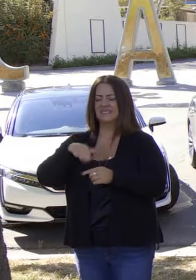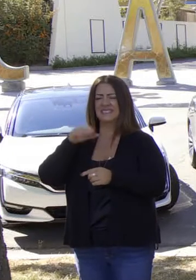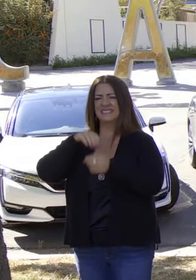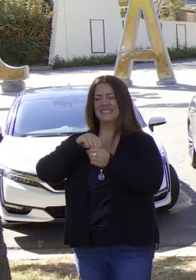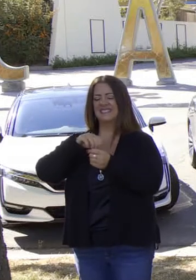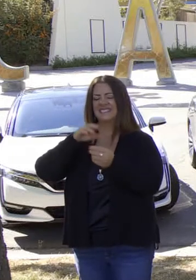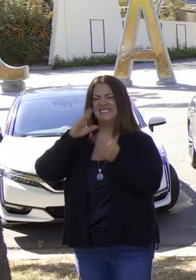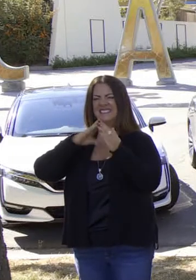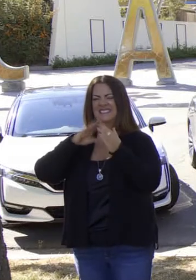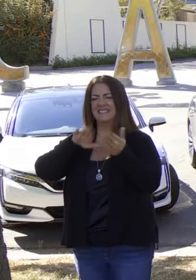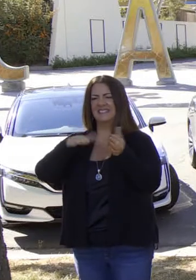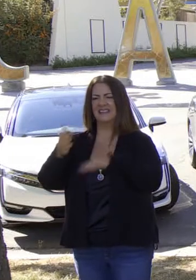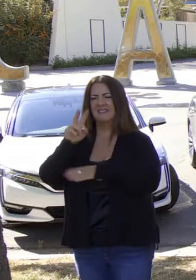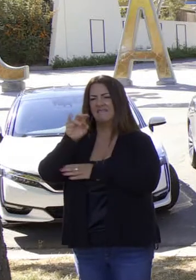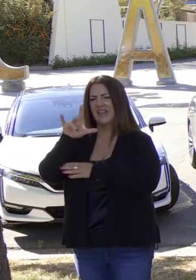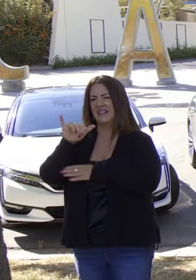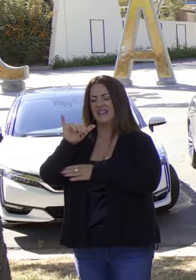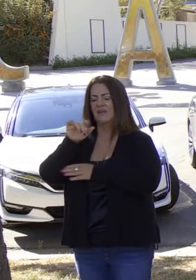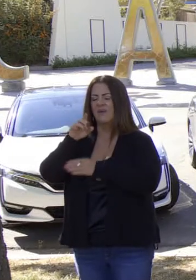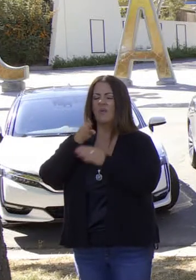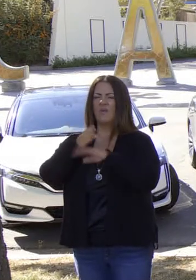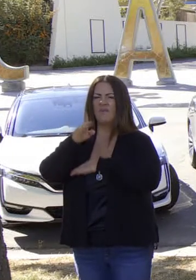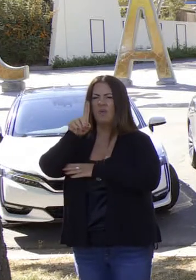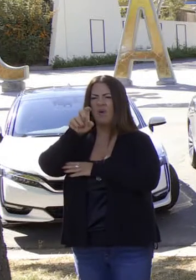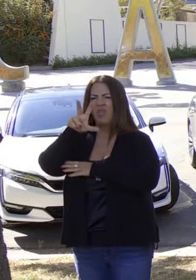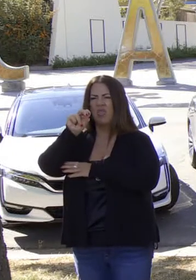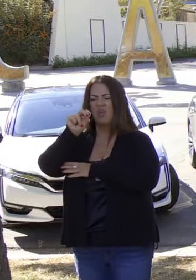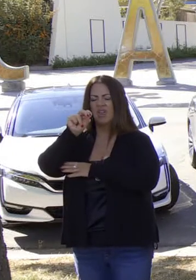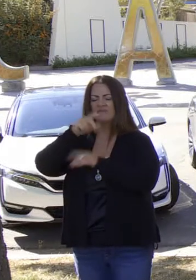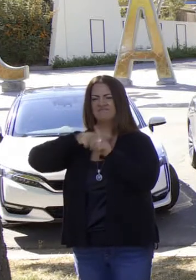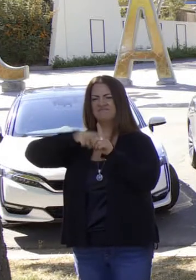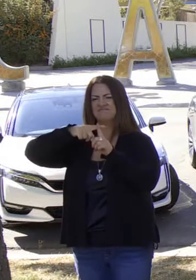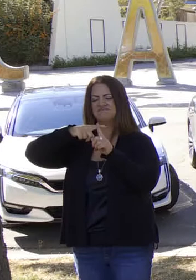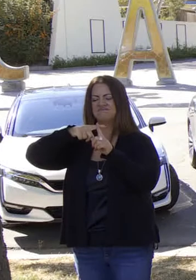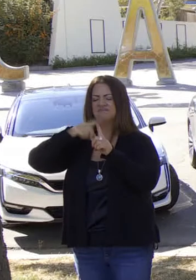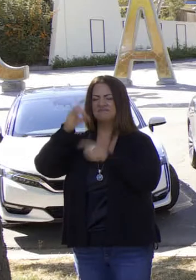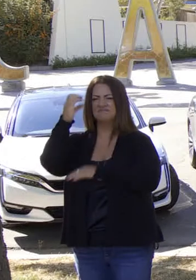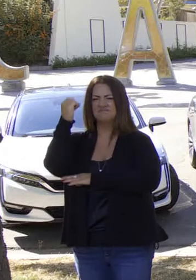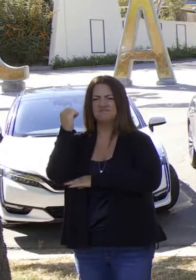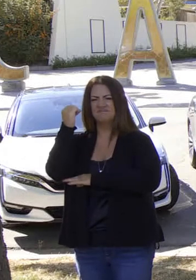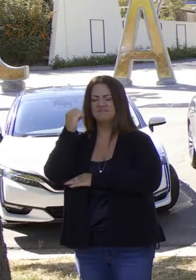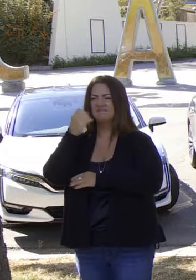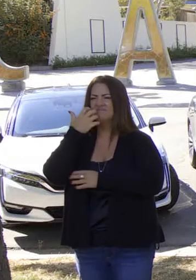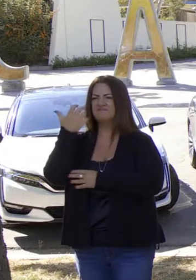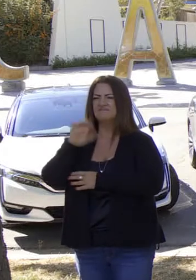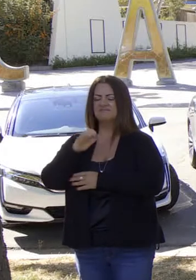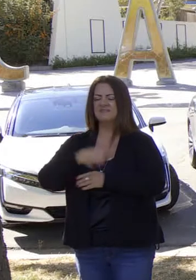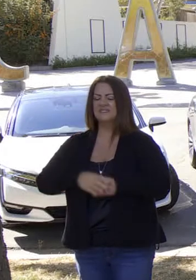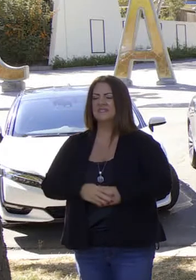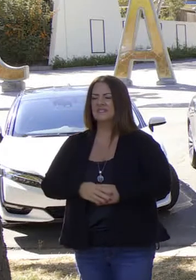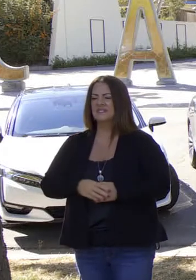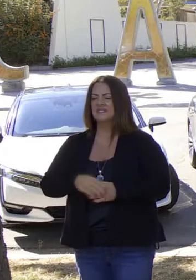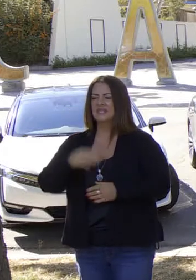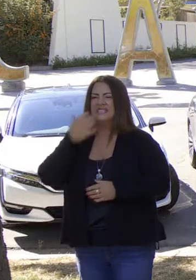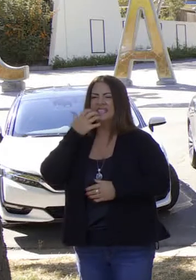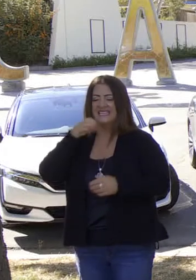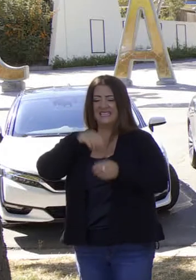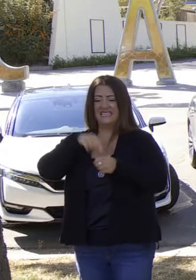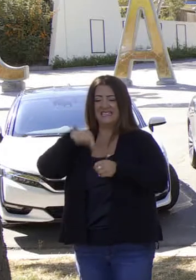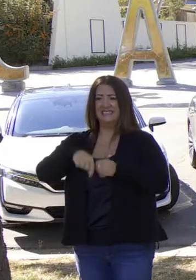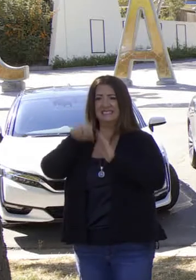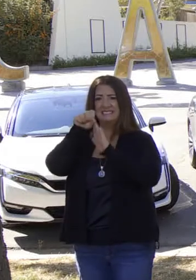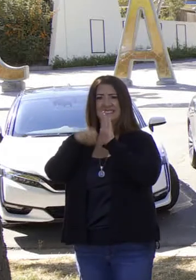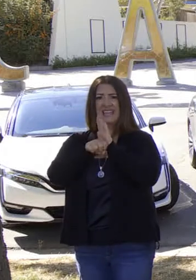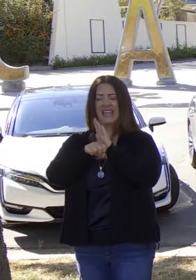semanas en Death Valley, 130 grados mencionados. No solo calor en el estado, sino